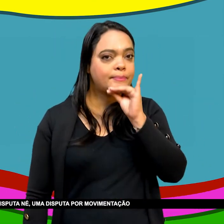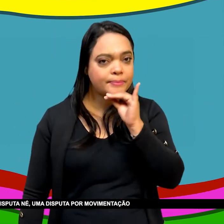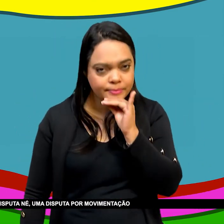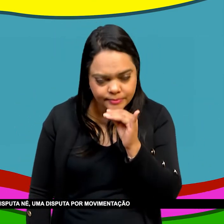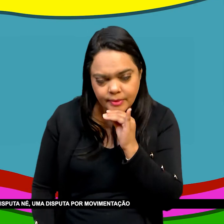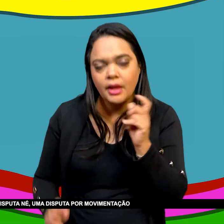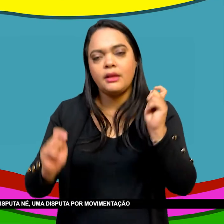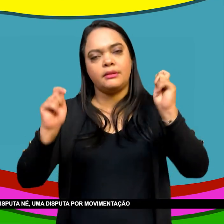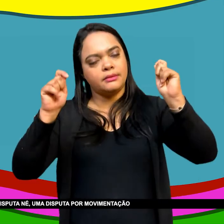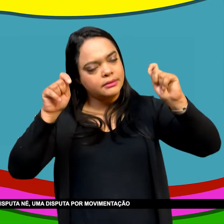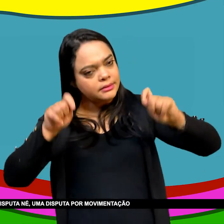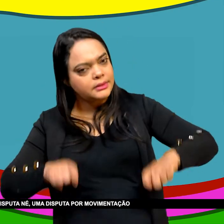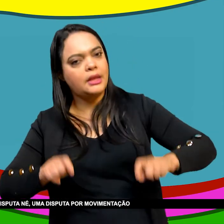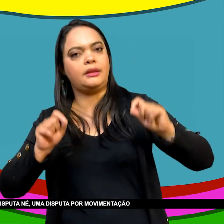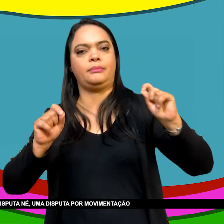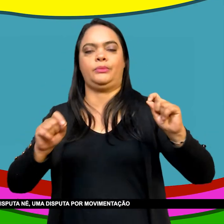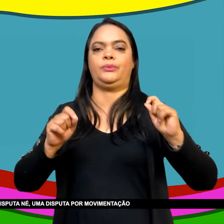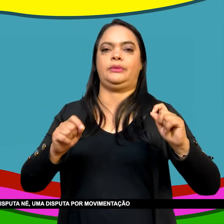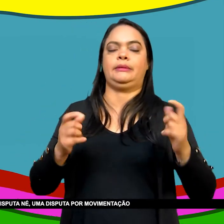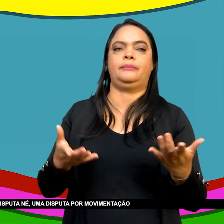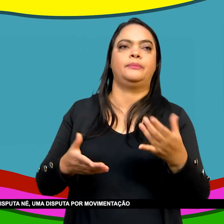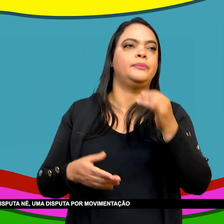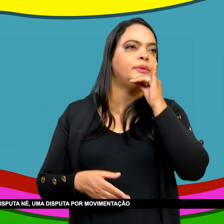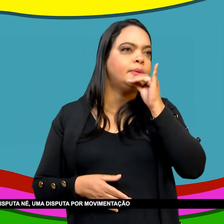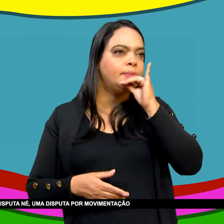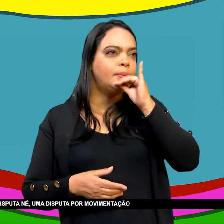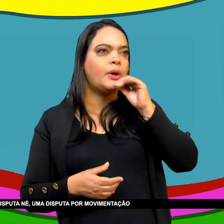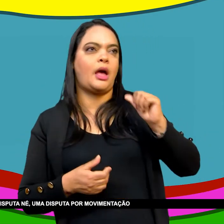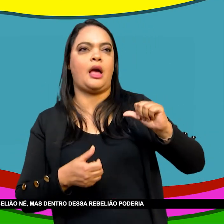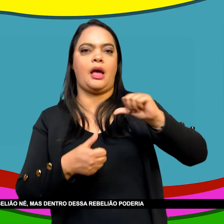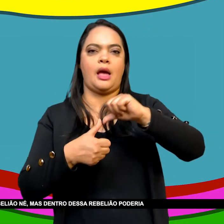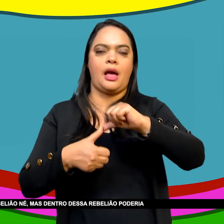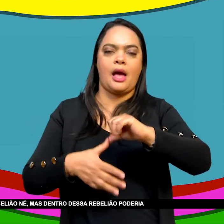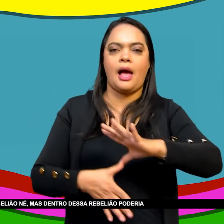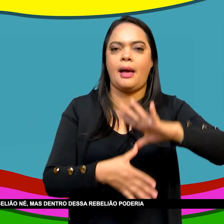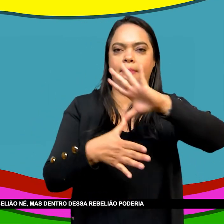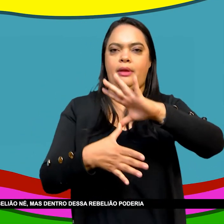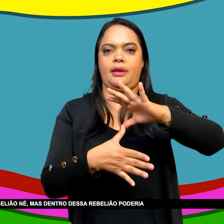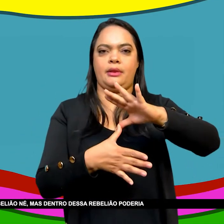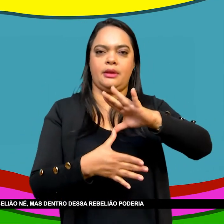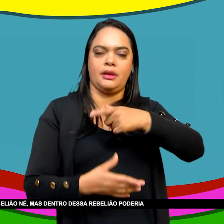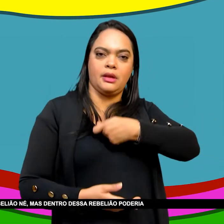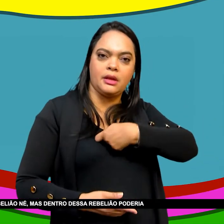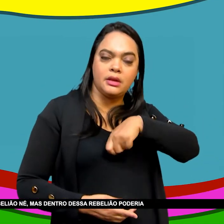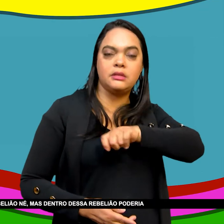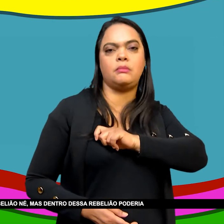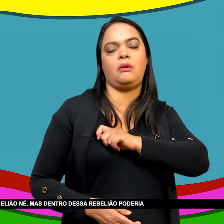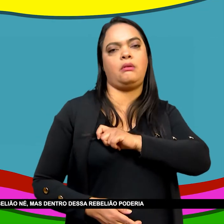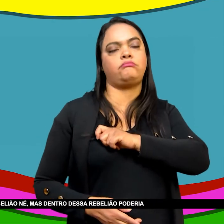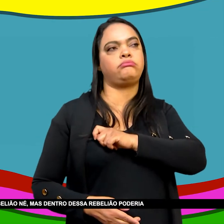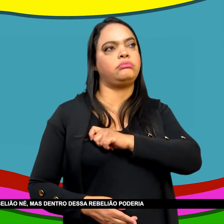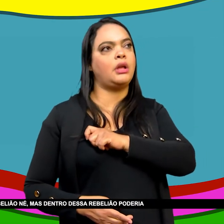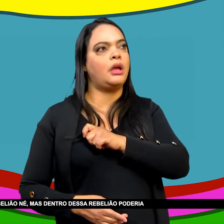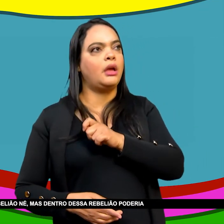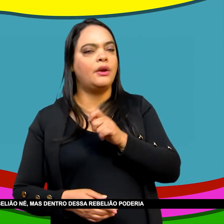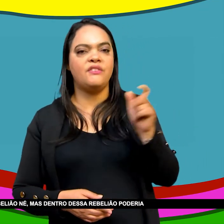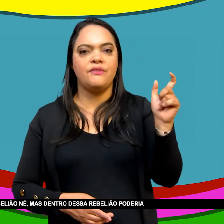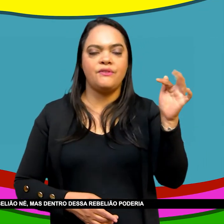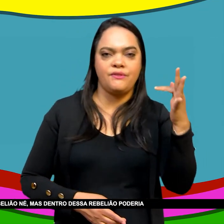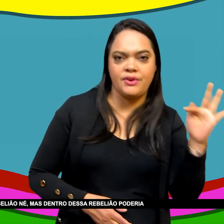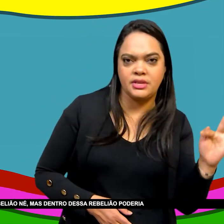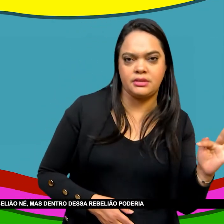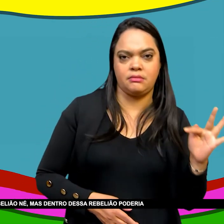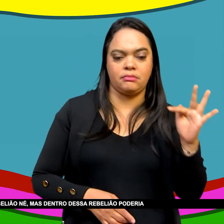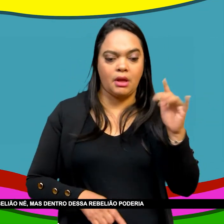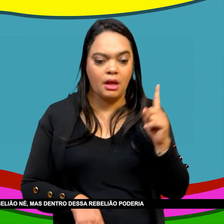disputa Uma disputa Por movimentação social A partir dos seus setores Dominantes A própria